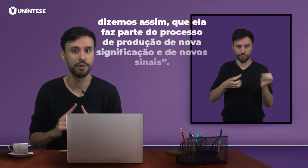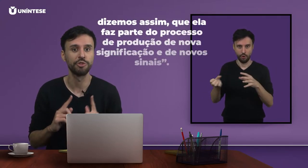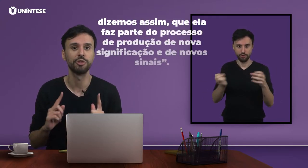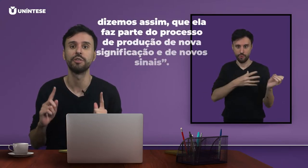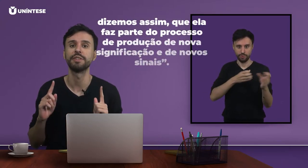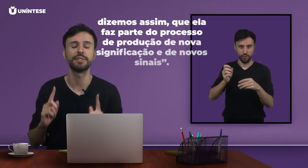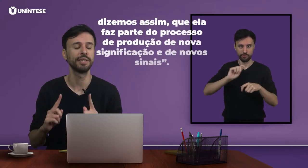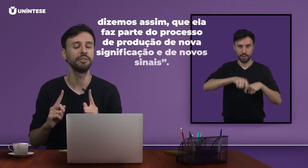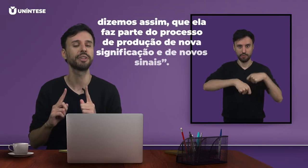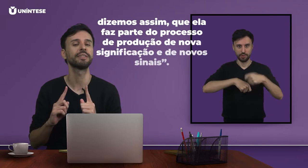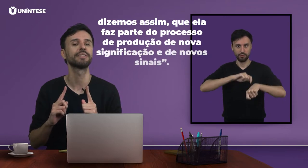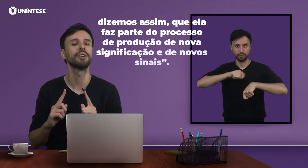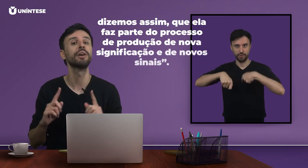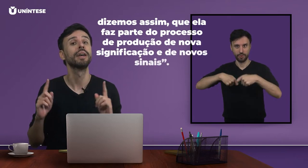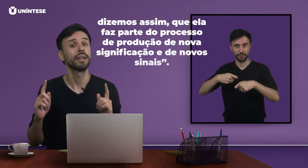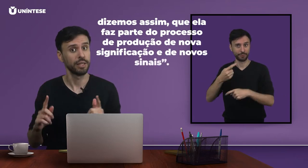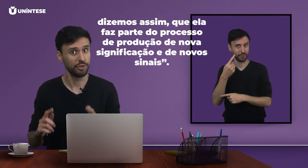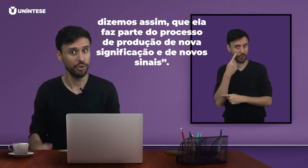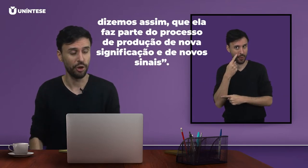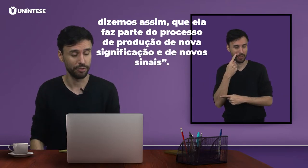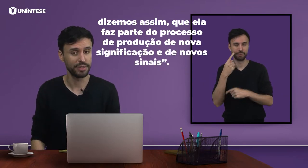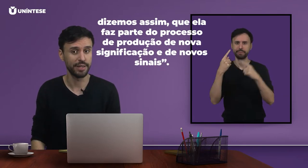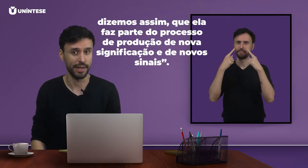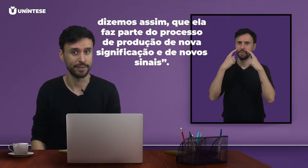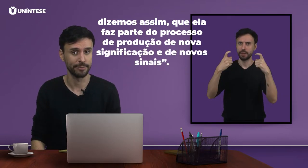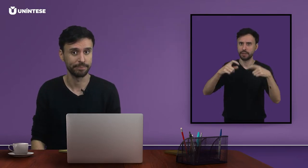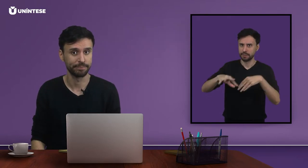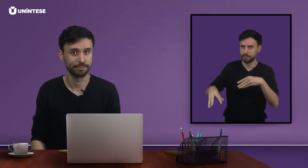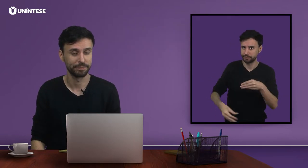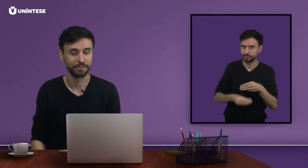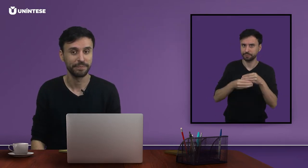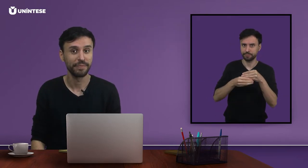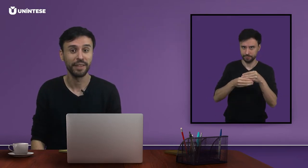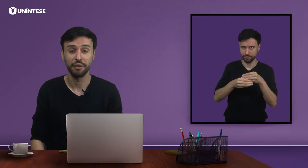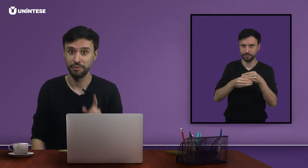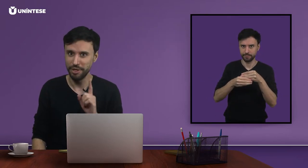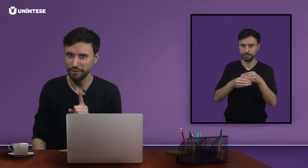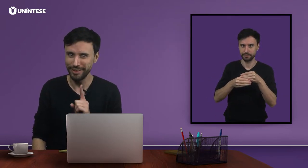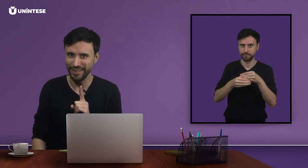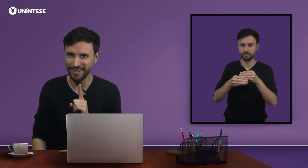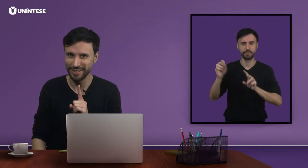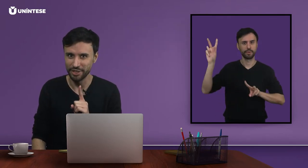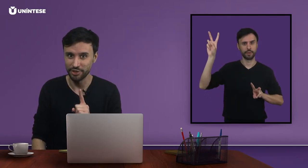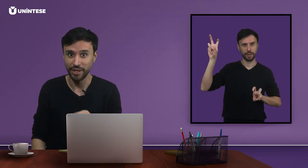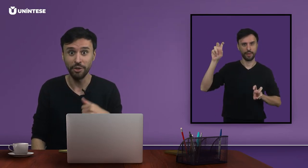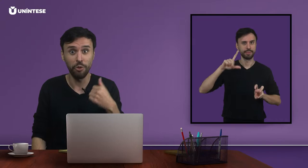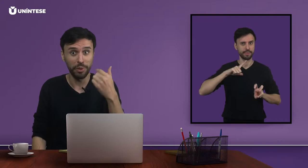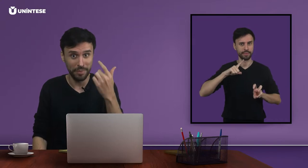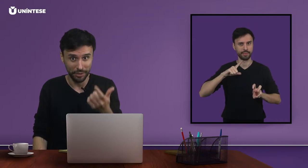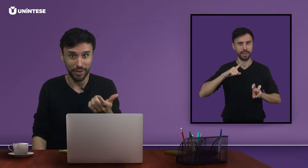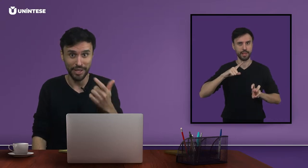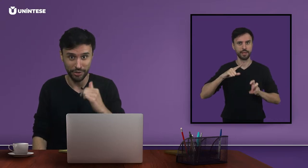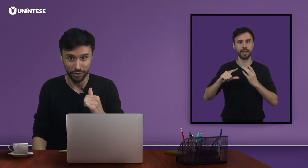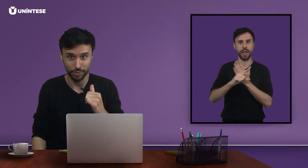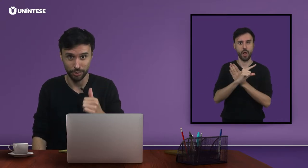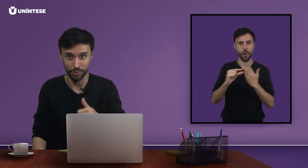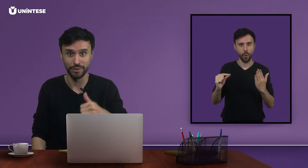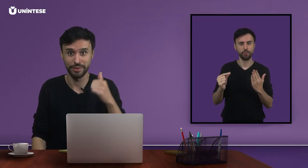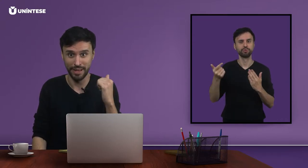de nova significação e de novos sinais. Vejam que interessante! Em complemento a este estudo da